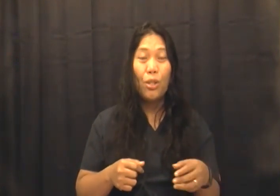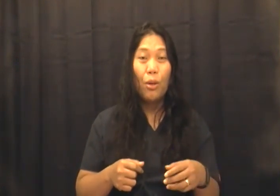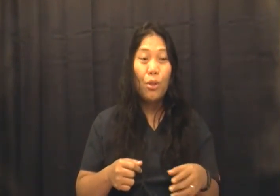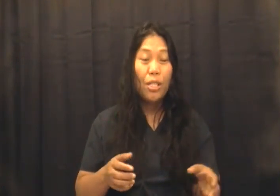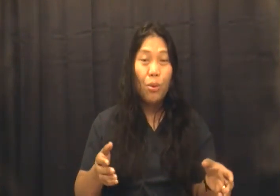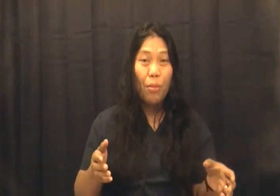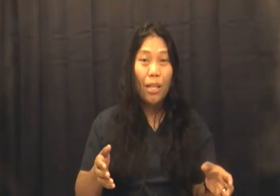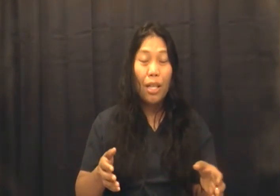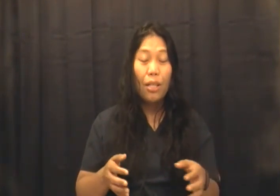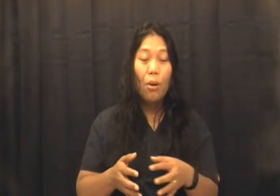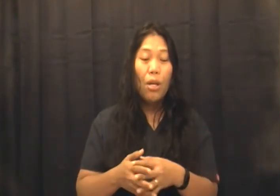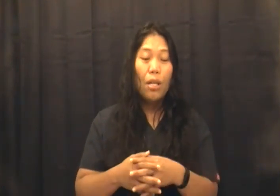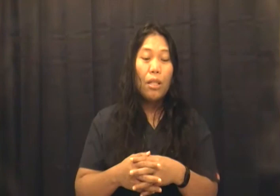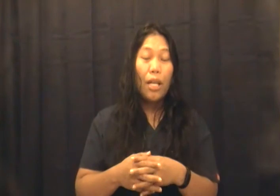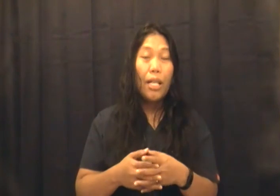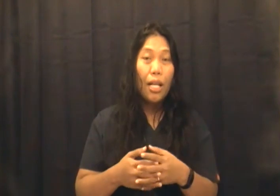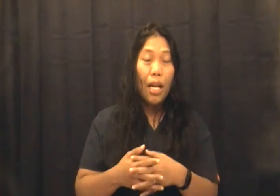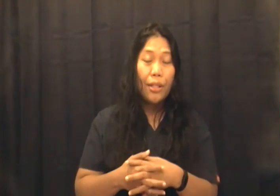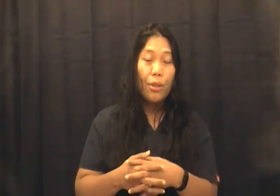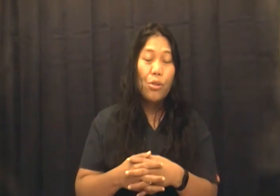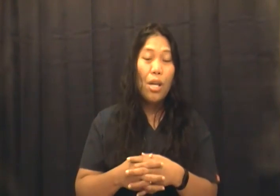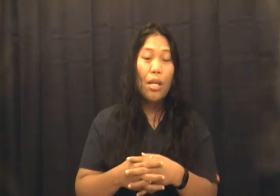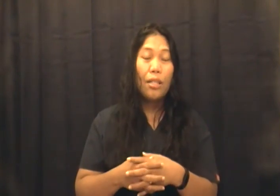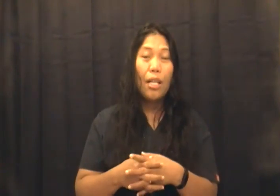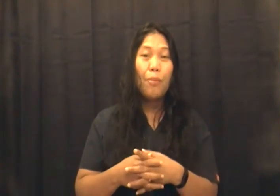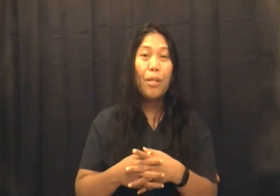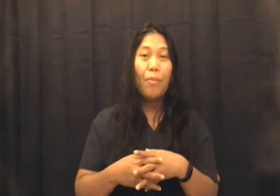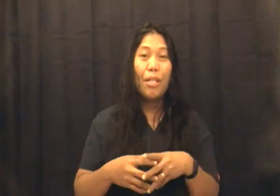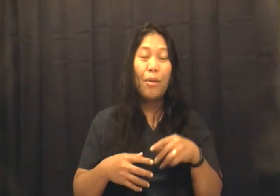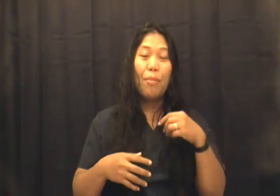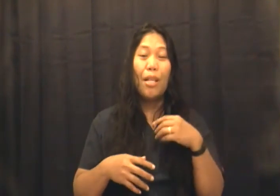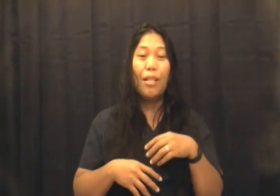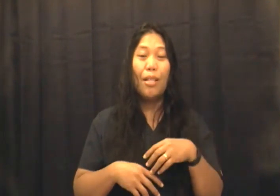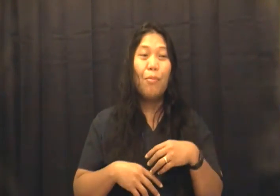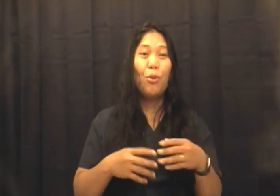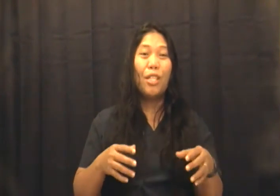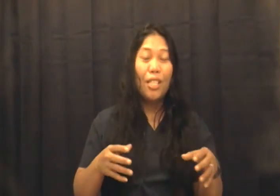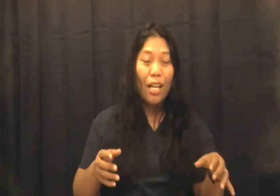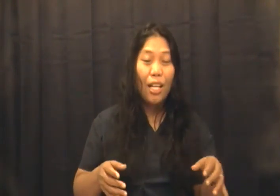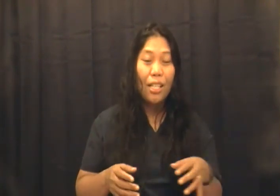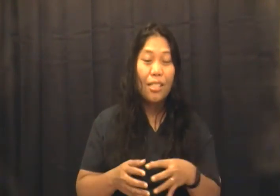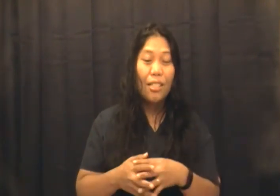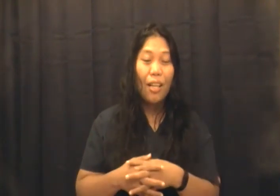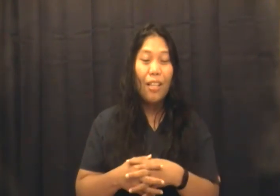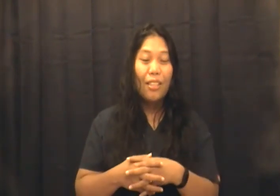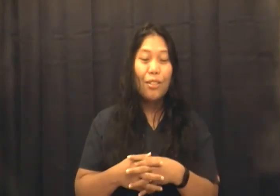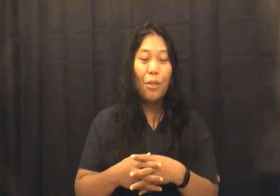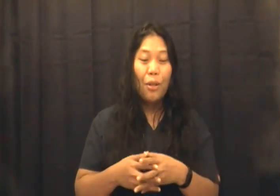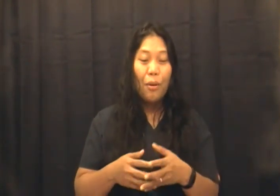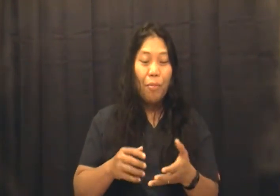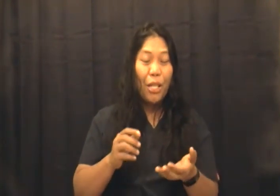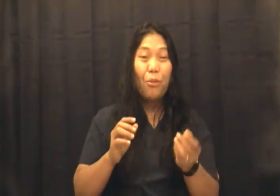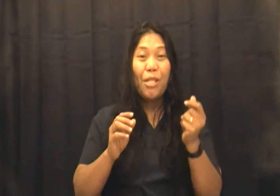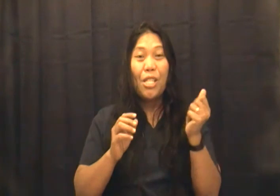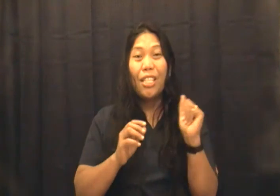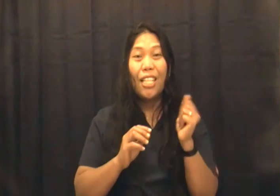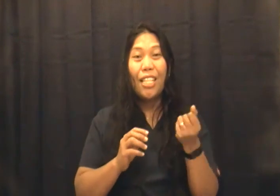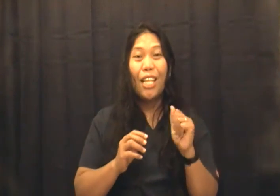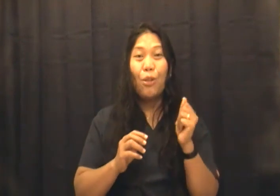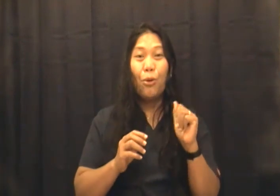ko daw. Yung bata daw, nanganak nga daw siya. Tagal pa naman yung malimutan na nanganak, So, meron man siyang galadalang